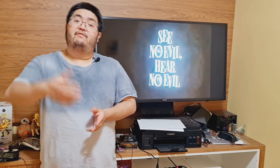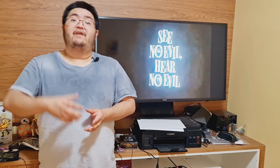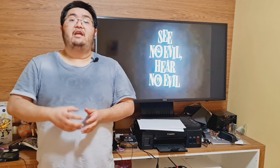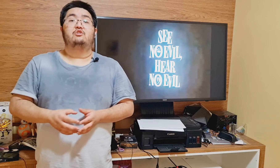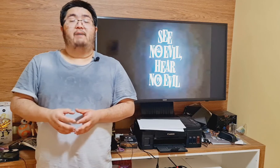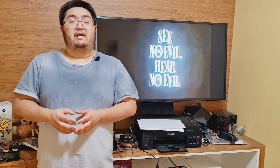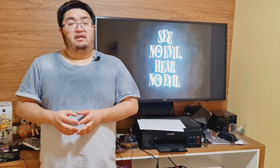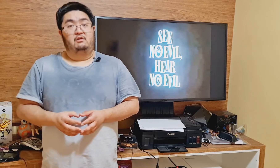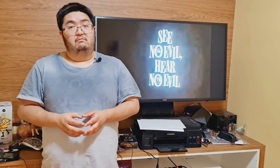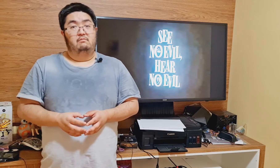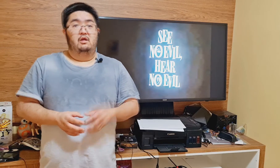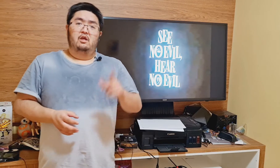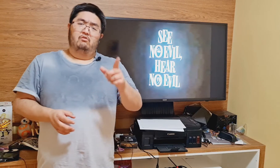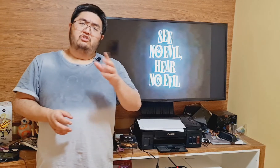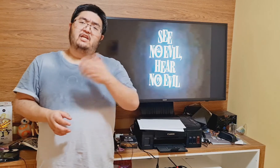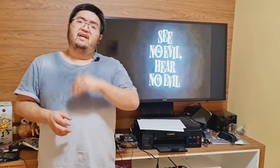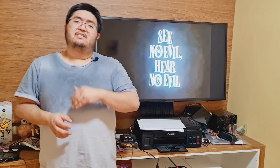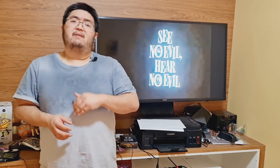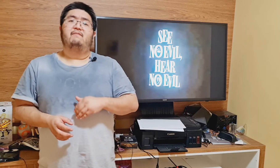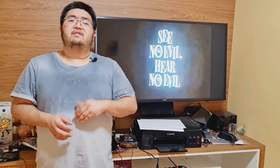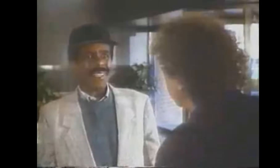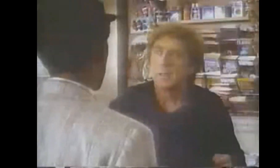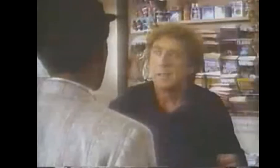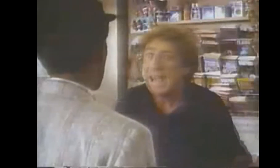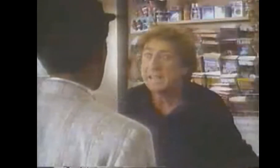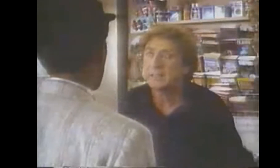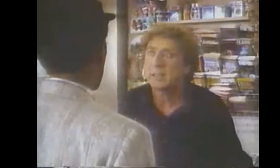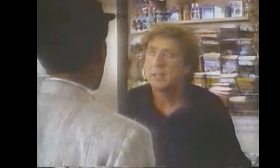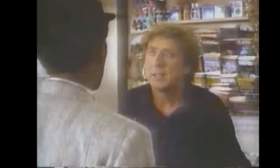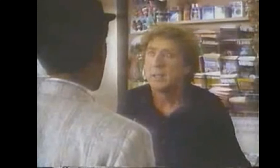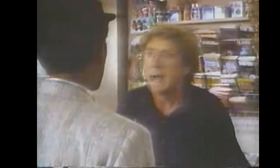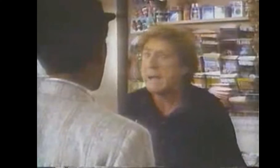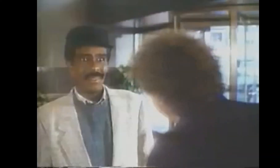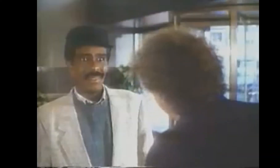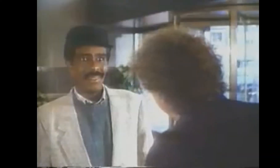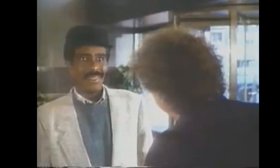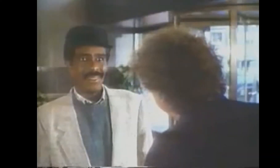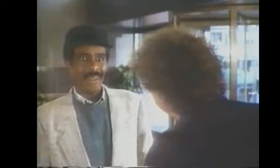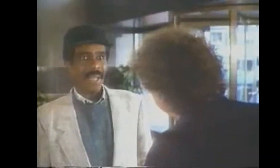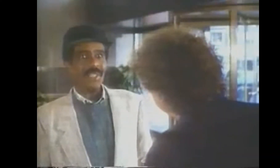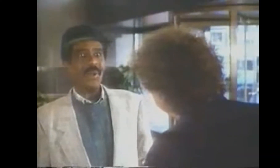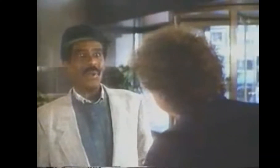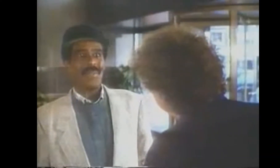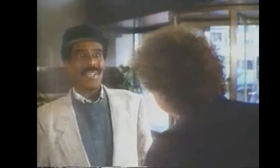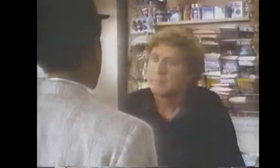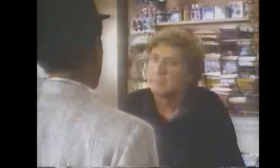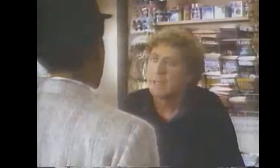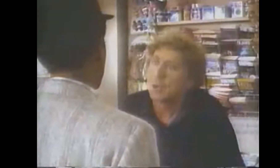frente para ele. Um dia ele recebe a visita de Wally, um homem cego que perdeu a visão em sua vida adulta,